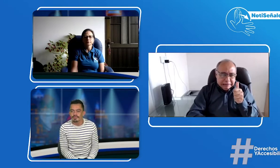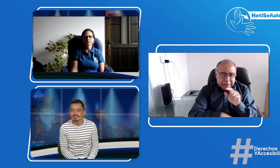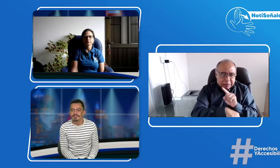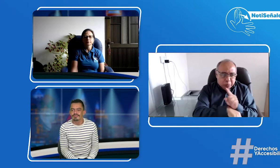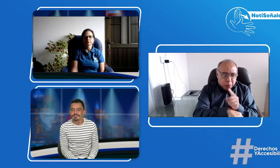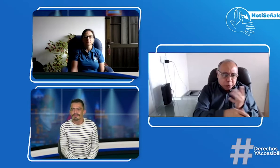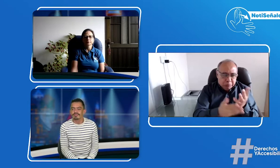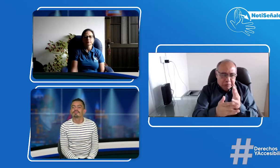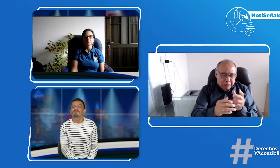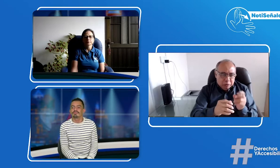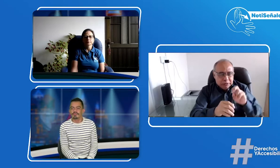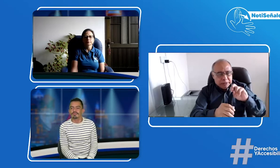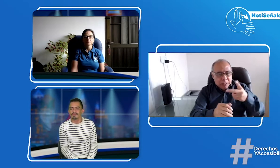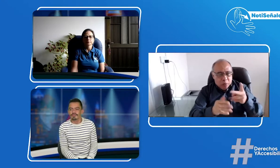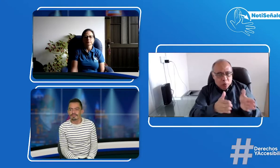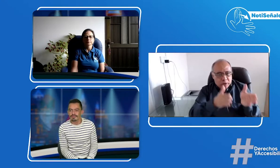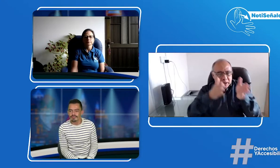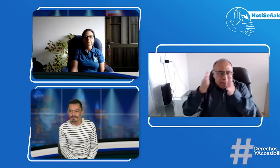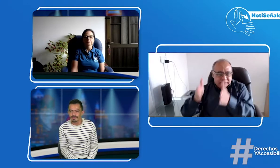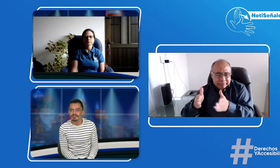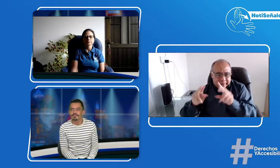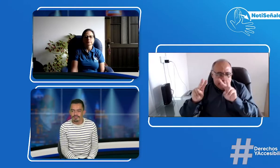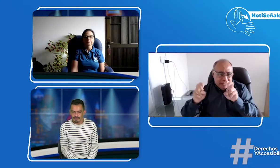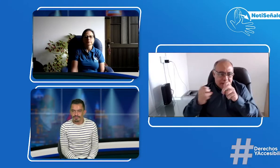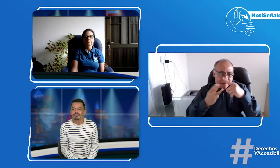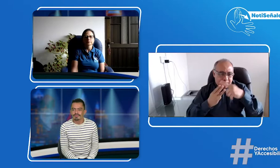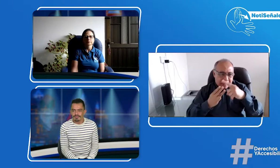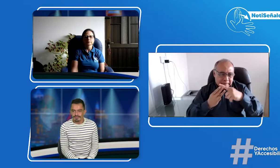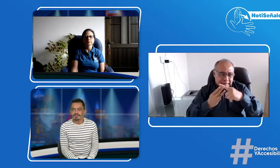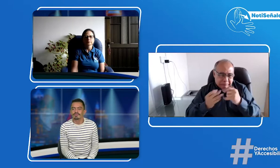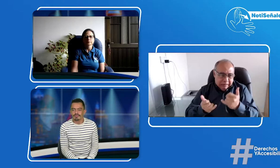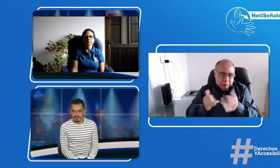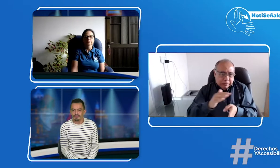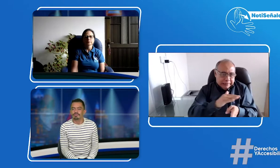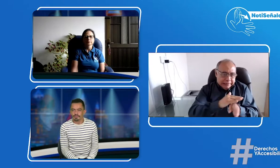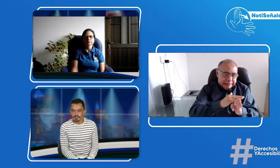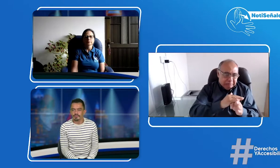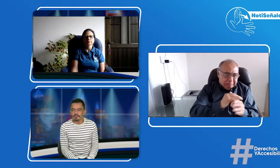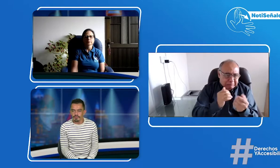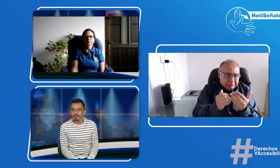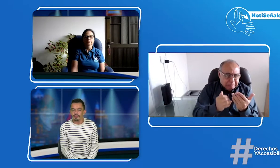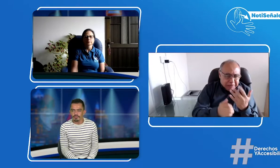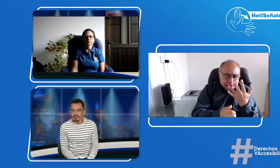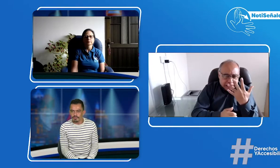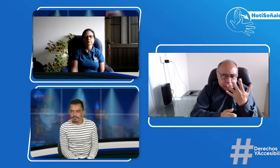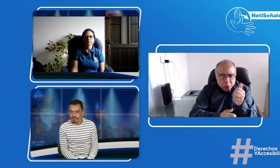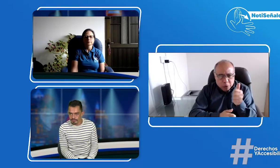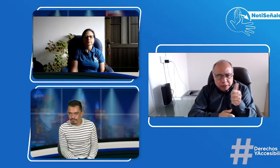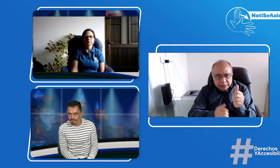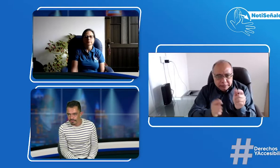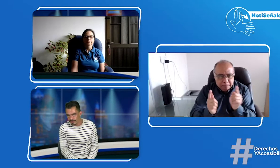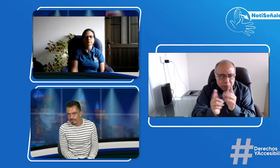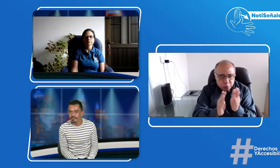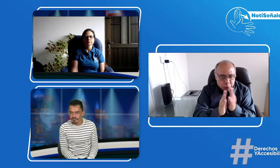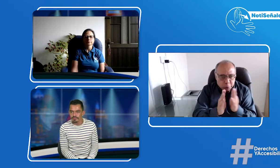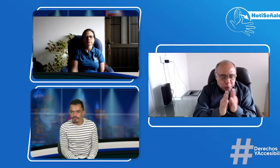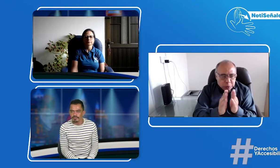quiero aprovechar porque ya nos quedan más o menos unos 10 minutos, tenemos que pasar al segundo bloque hablando acerca de la licencia de